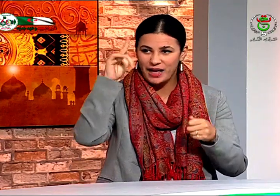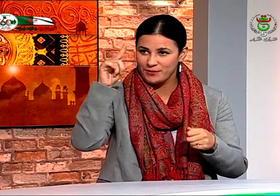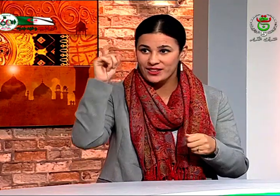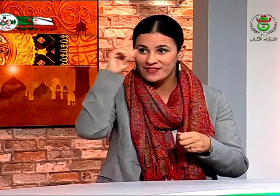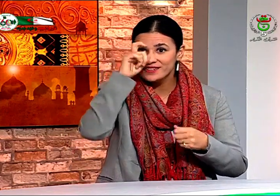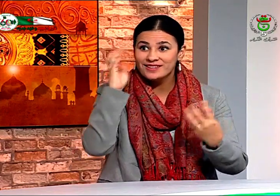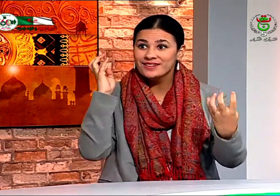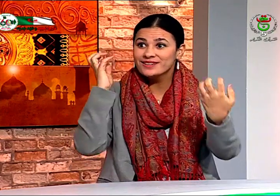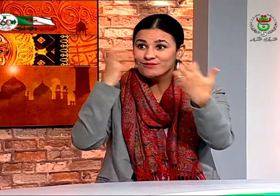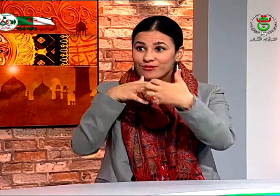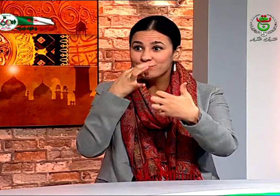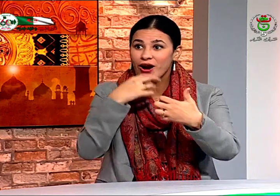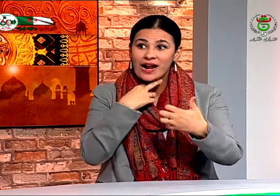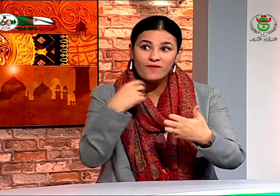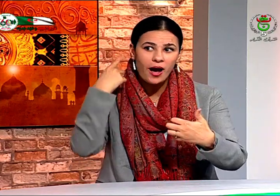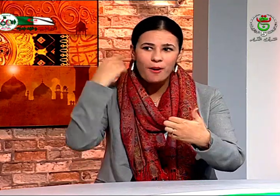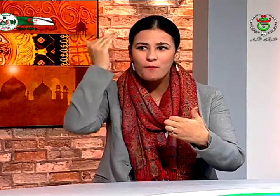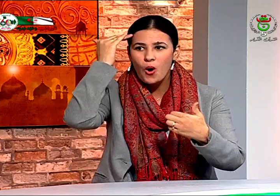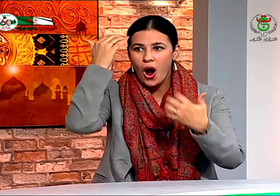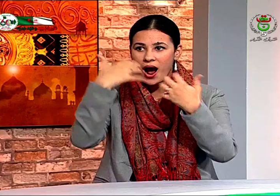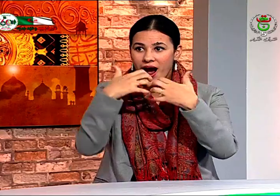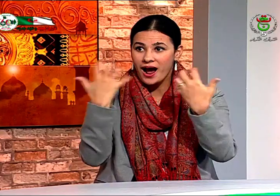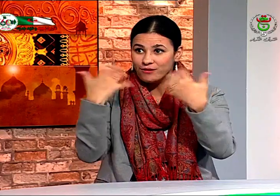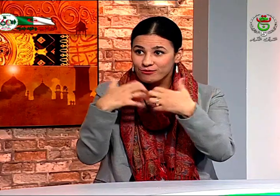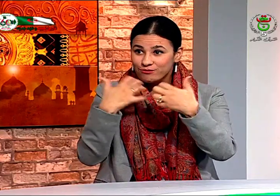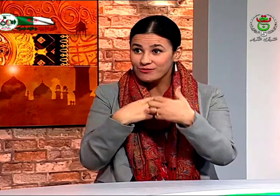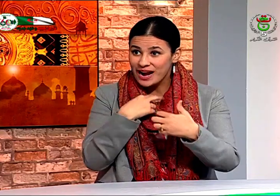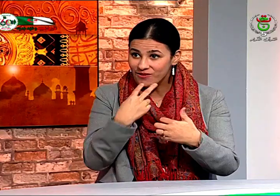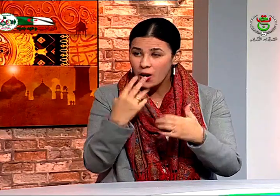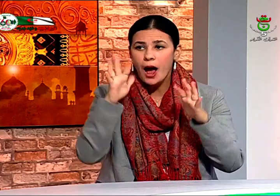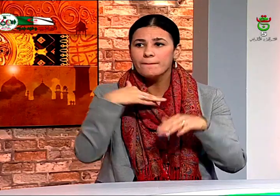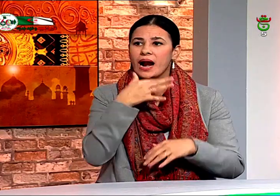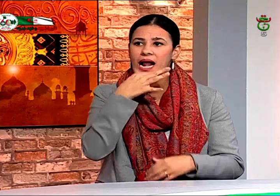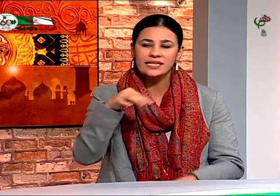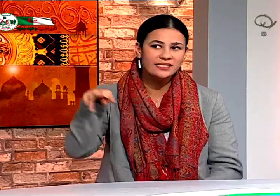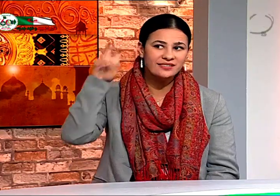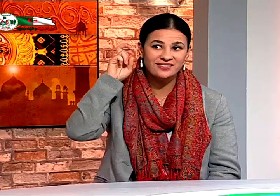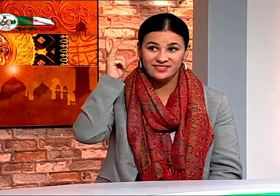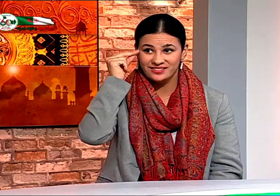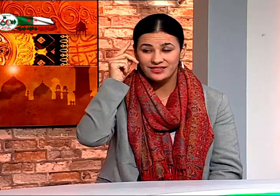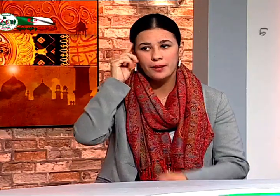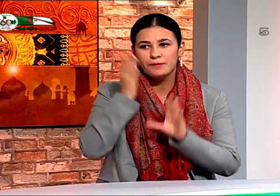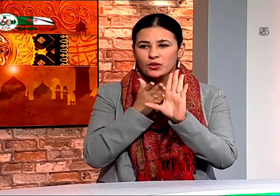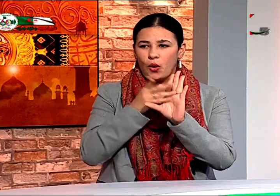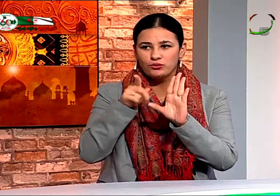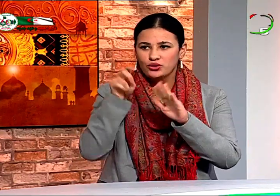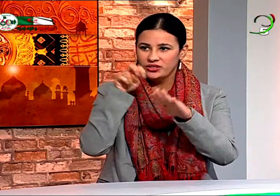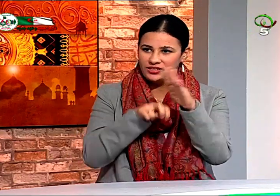يتعلم بطريقة أخرى يعني كل الطريقة تواكب طفل ما ليست كل الطرق يعني